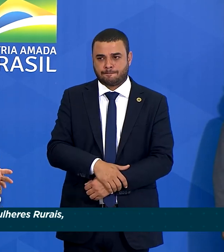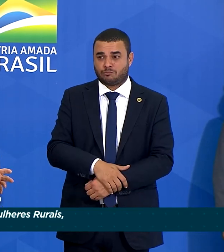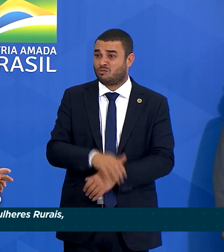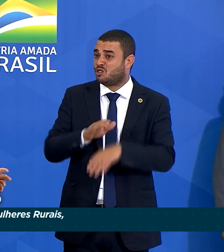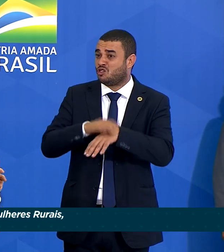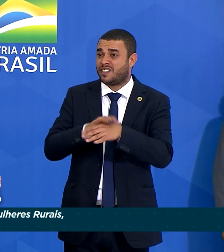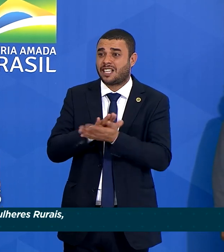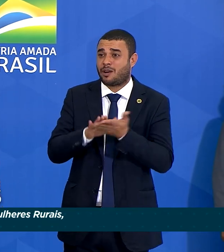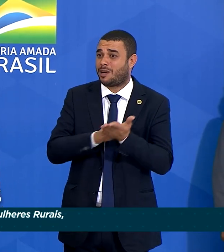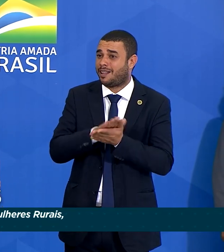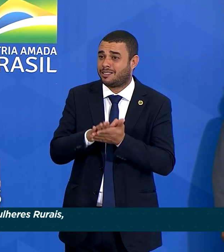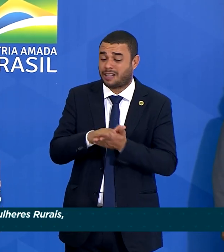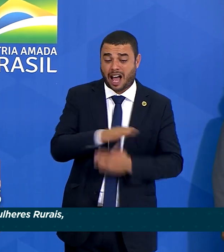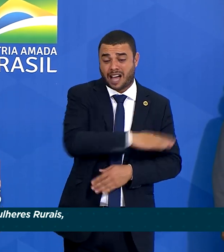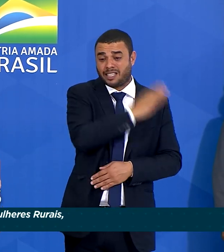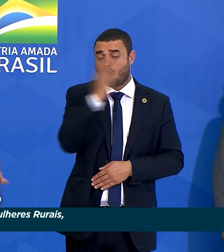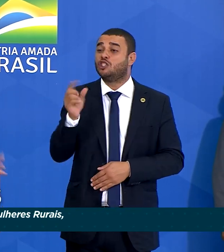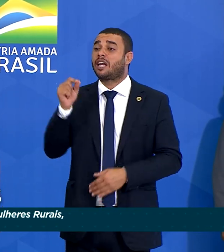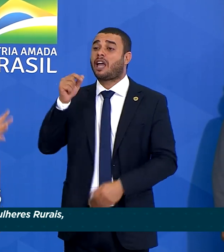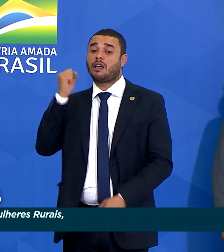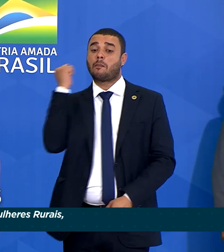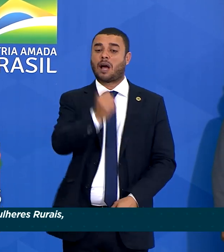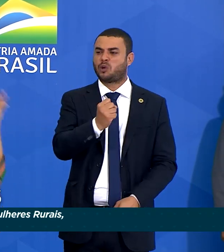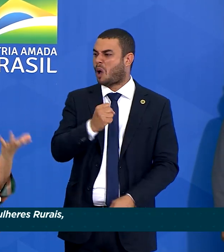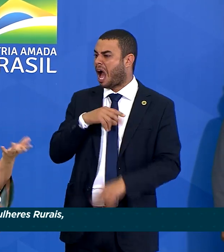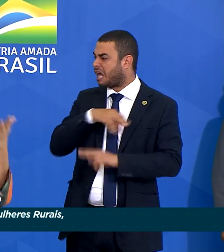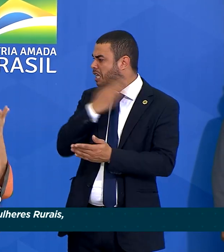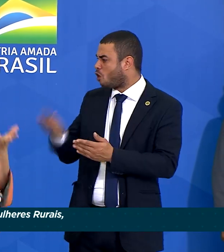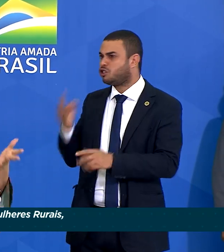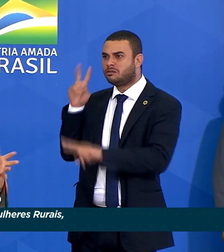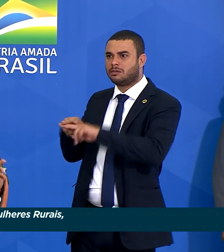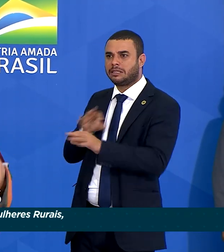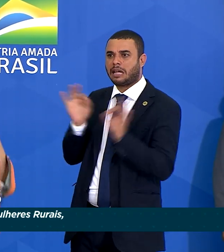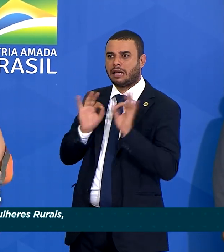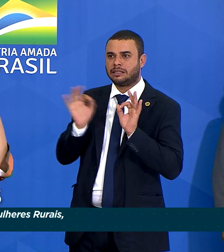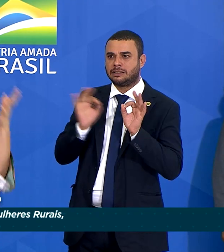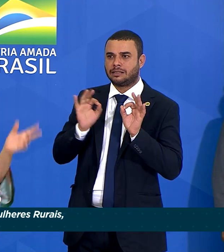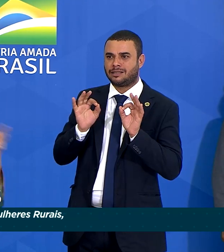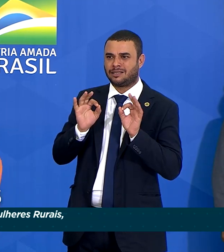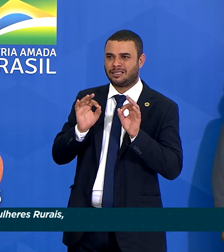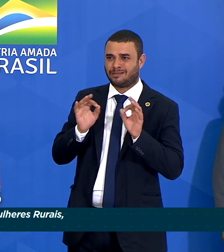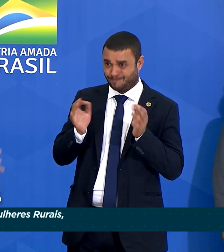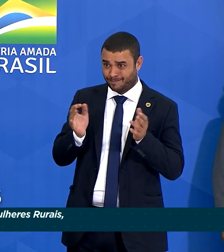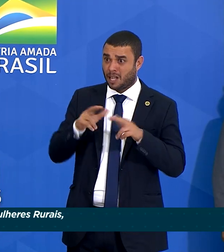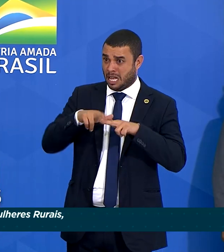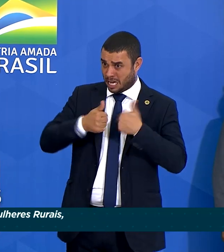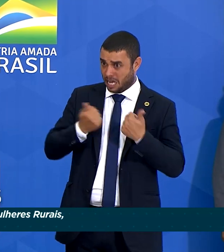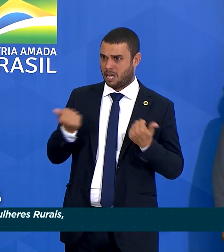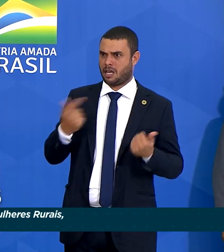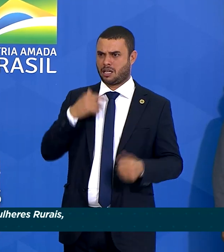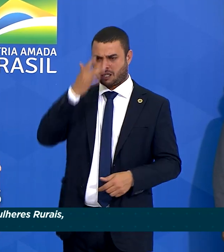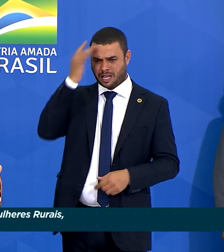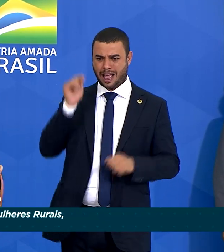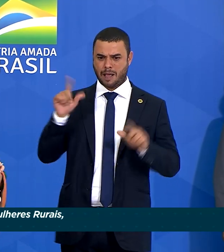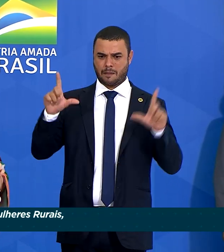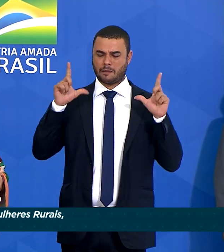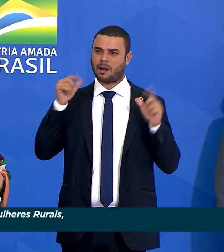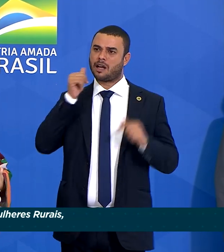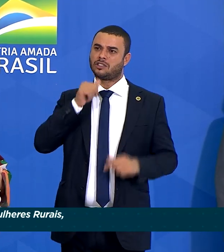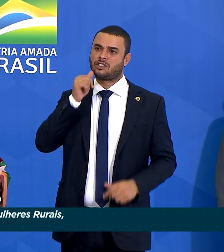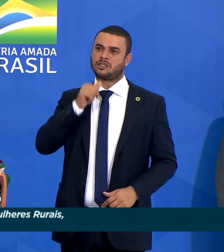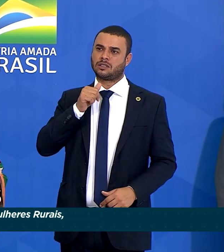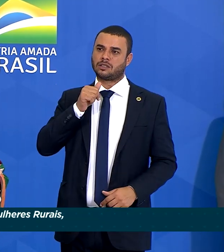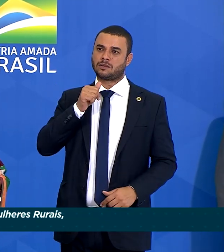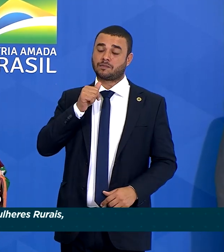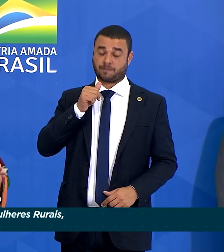de Margarida nunca foram presos. E por conta disso surge a Marcha da Margarida e todo mundo falava de Margarida. Quando